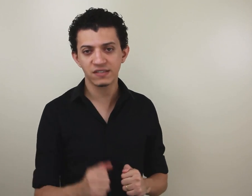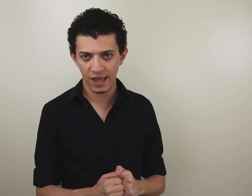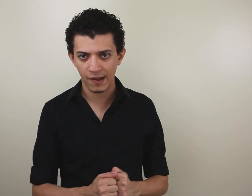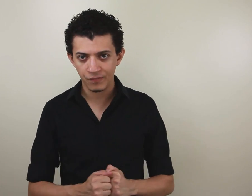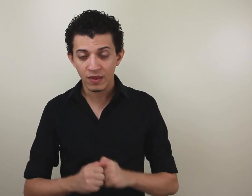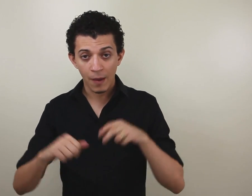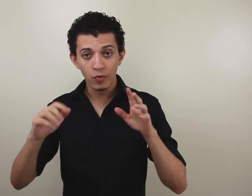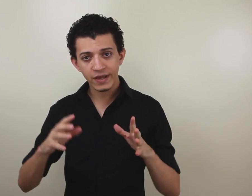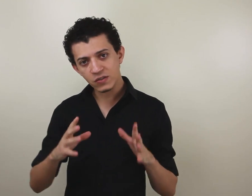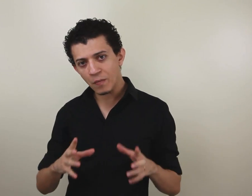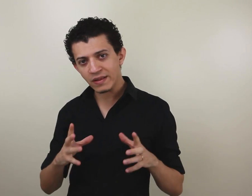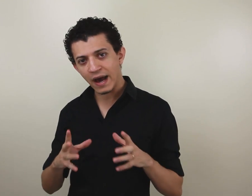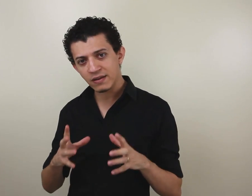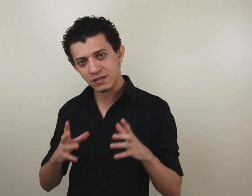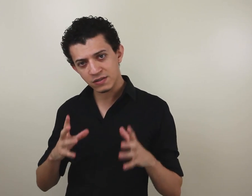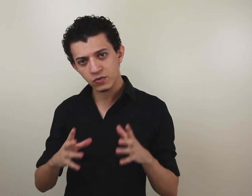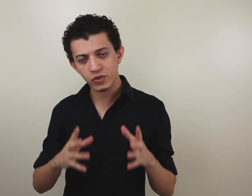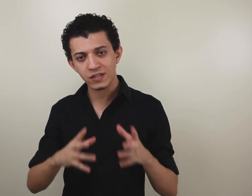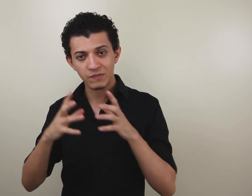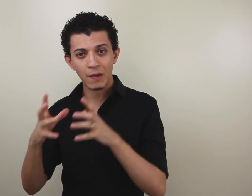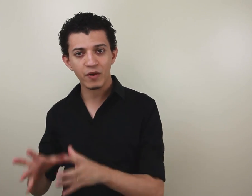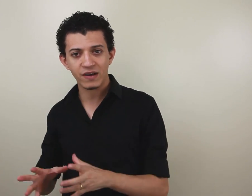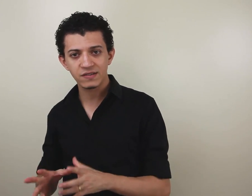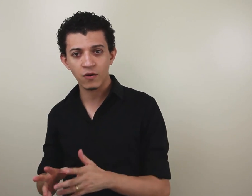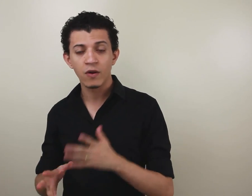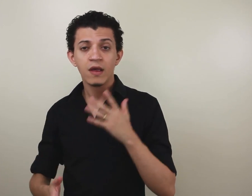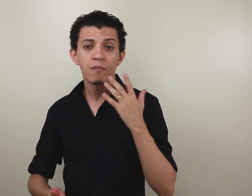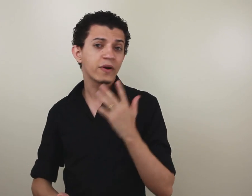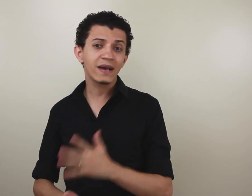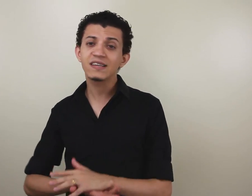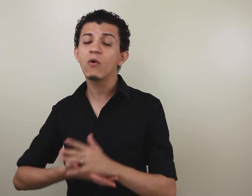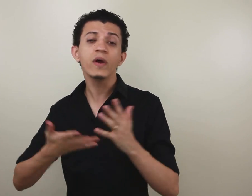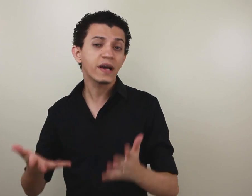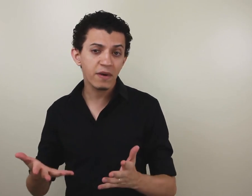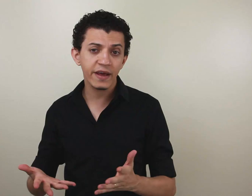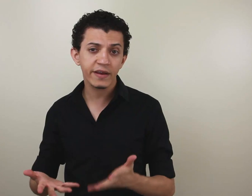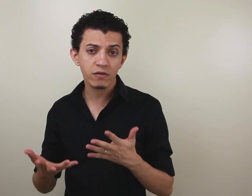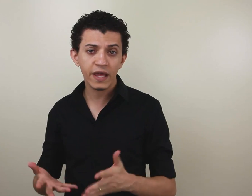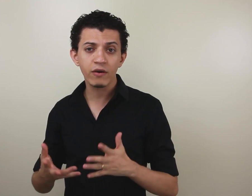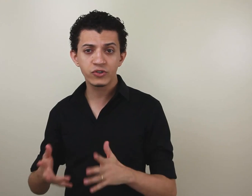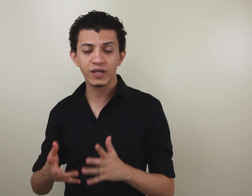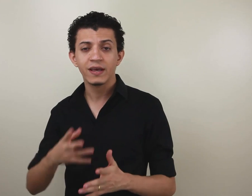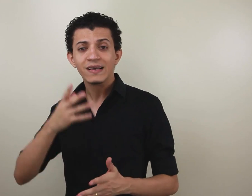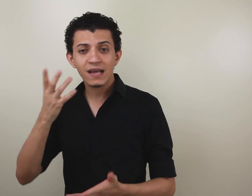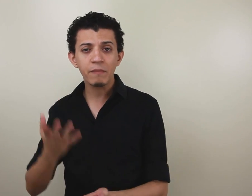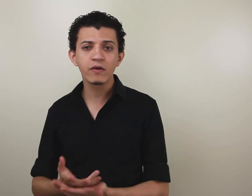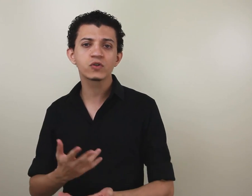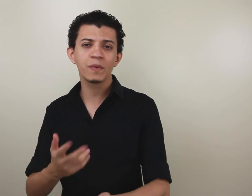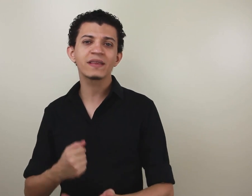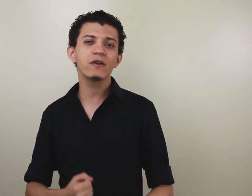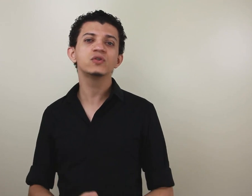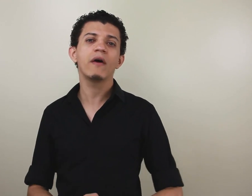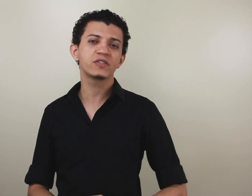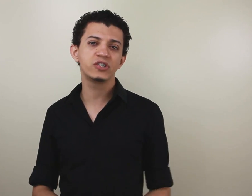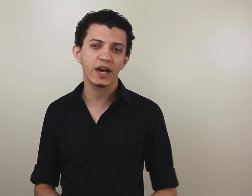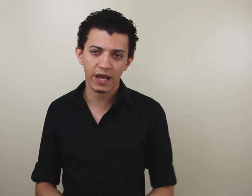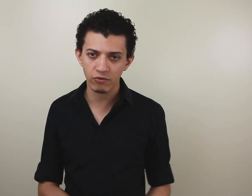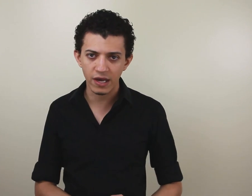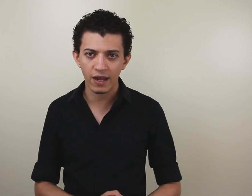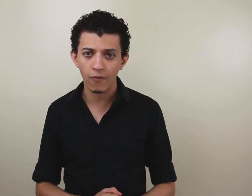tenha, porque esses comentários são sujeitos à minha aprovação, porque essa é a única maneira que eu tenho de saber os comentários novos que chegaram no canal.